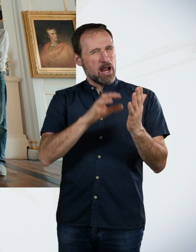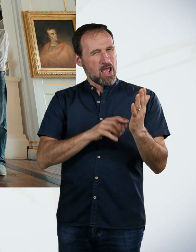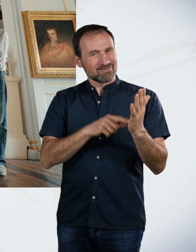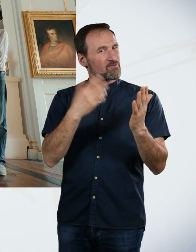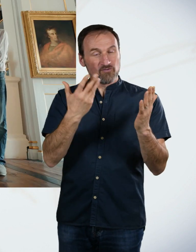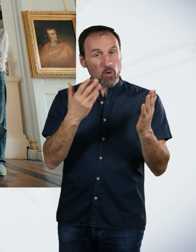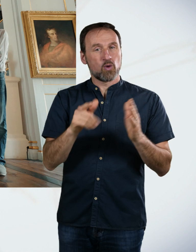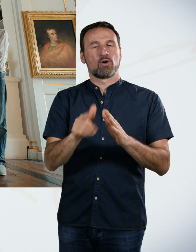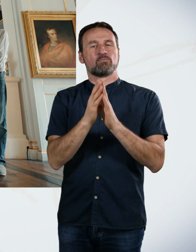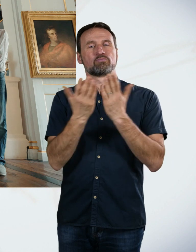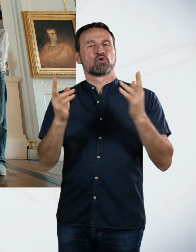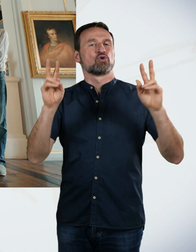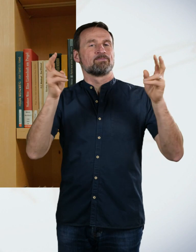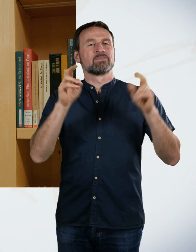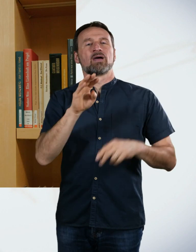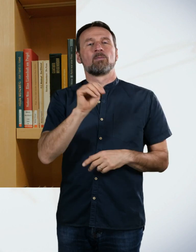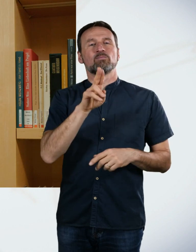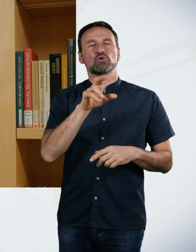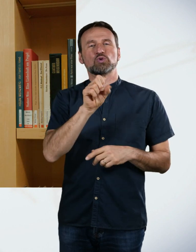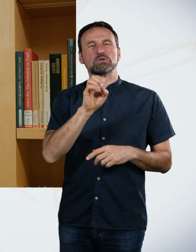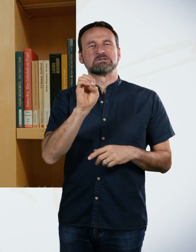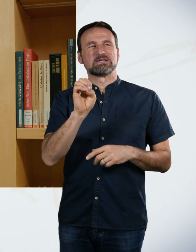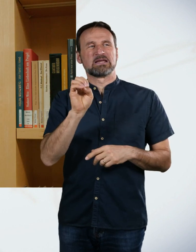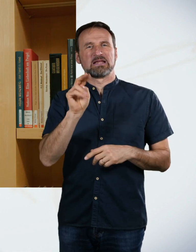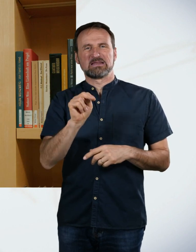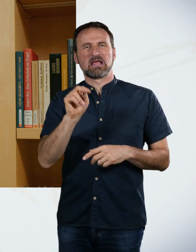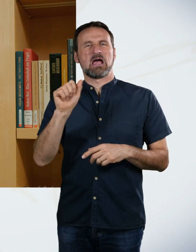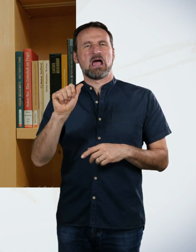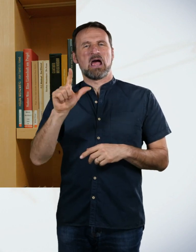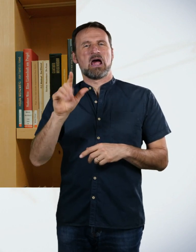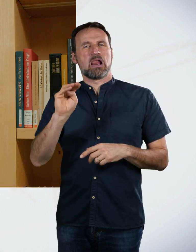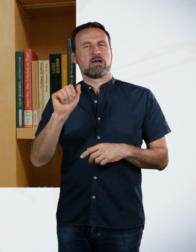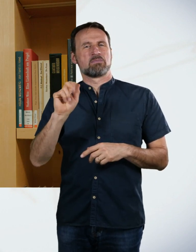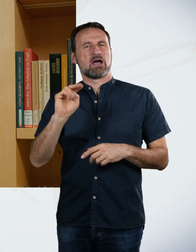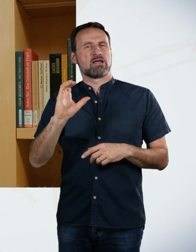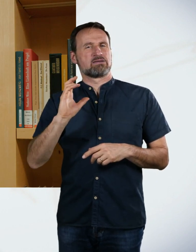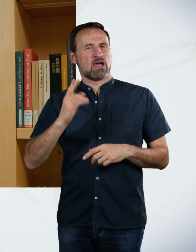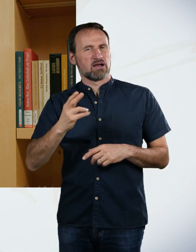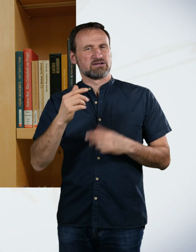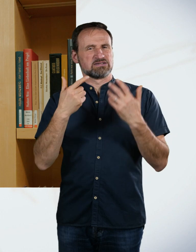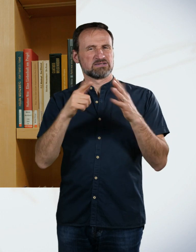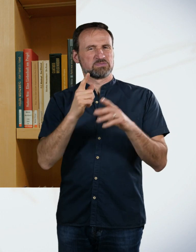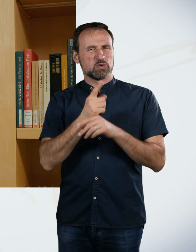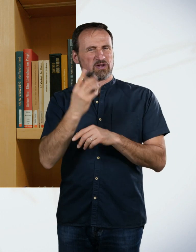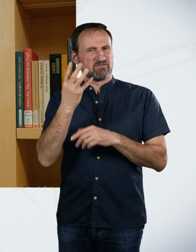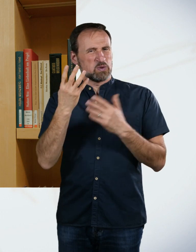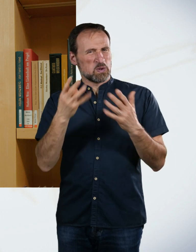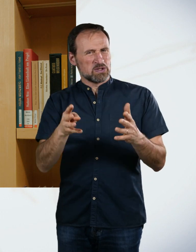Schaut sie euch genau an. Ja, dieses Buch, welches wir suchen sollten, hieß Museen Almanach oder sowas. Habe ich erstmal schön Museen gesagt, weil,